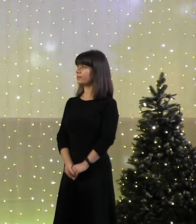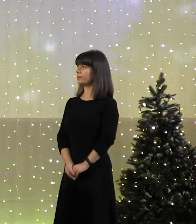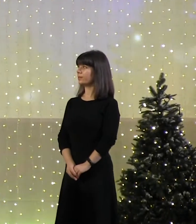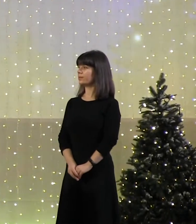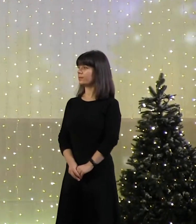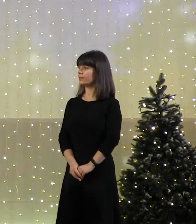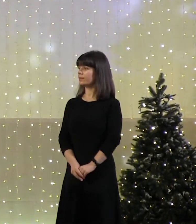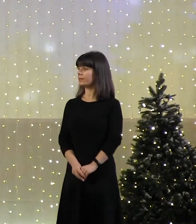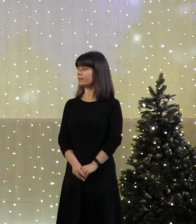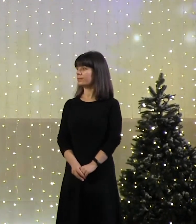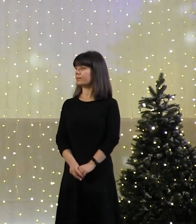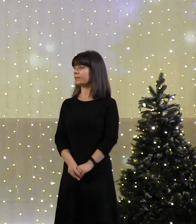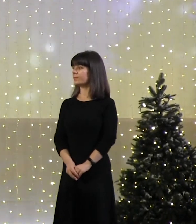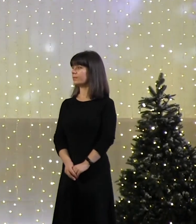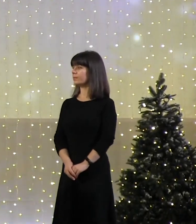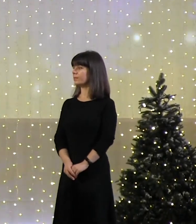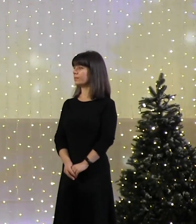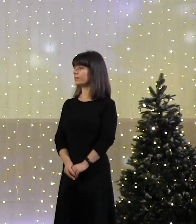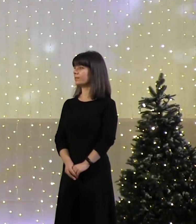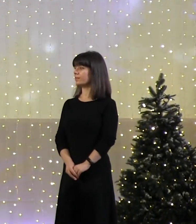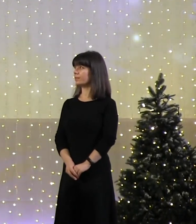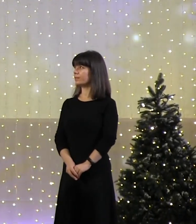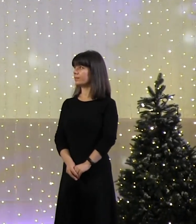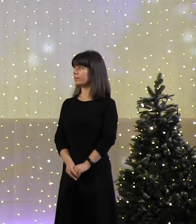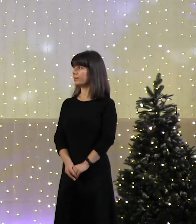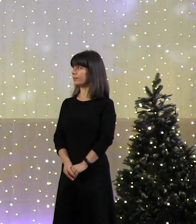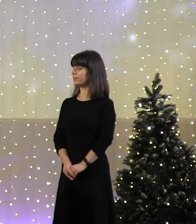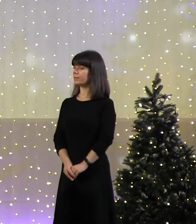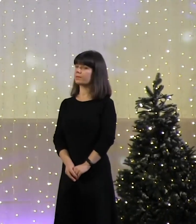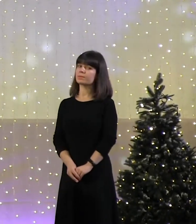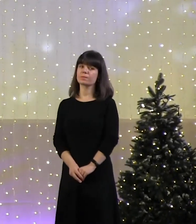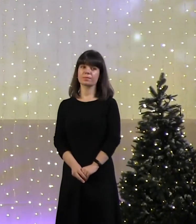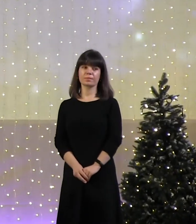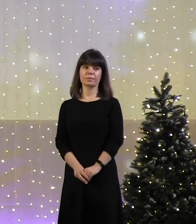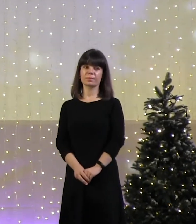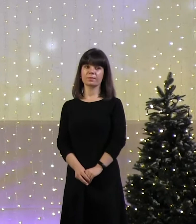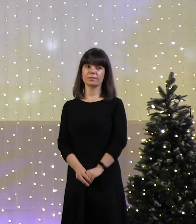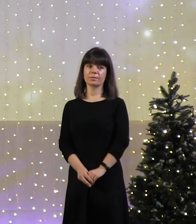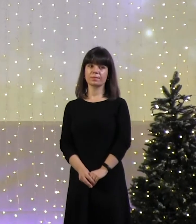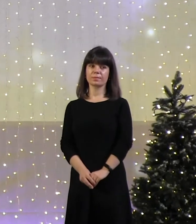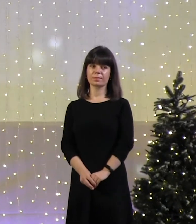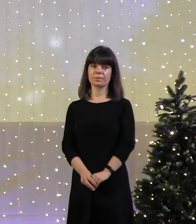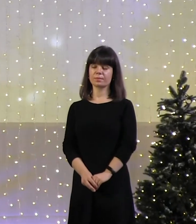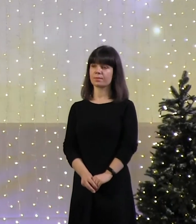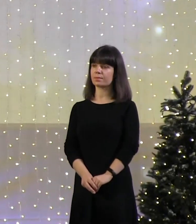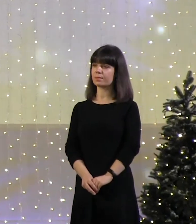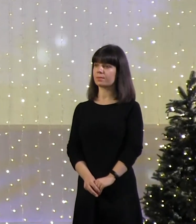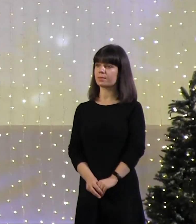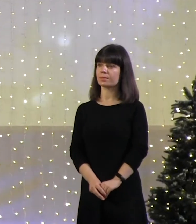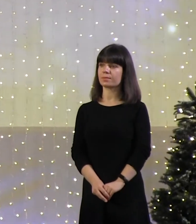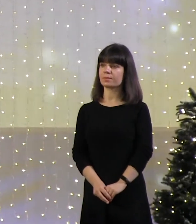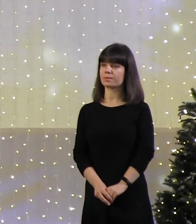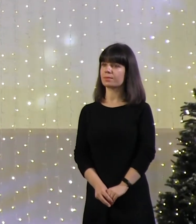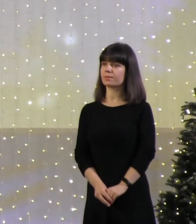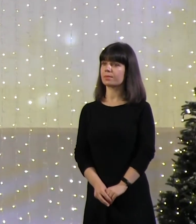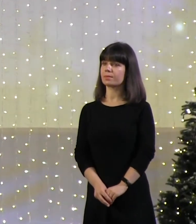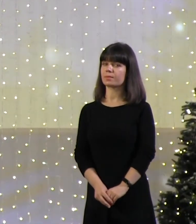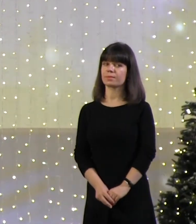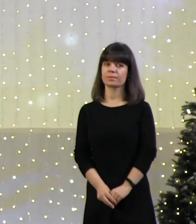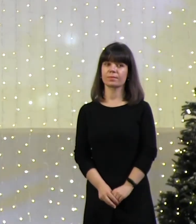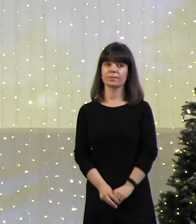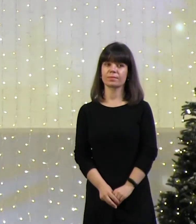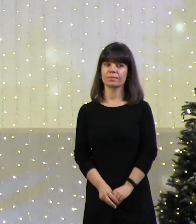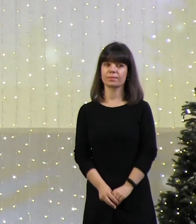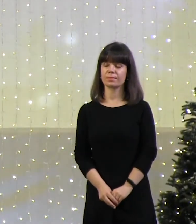Сегодняшнюю проповедь я назвал «Слово и наша жизнь». И назвал ее неспростра, потому что мы сегодня